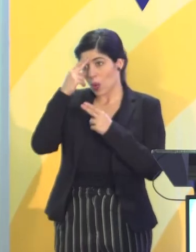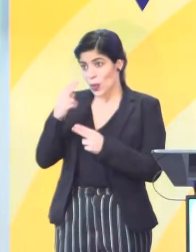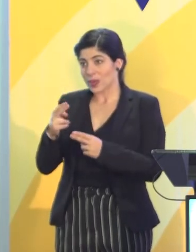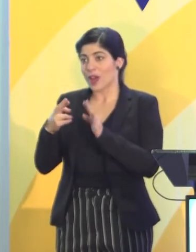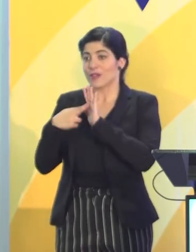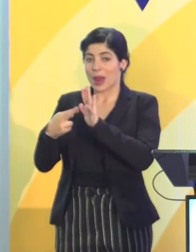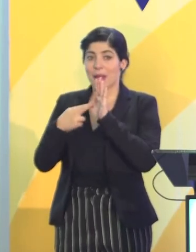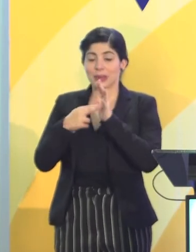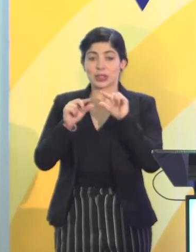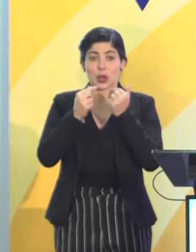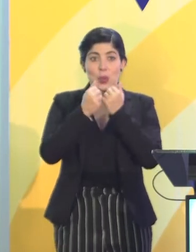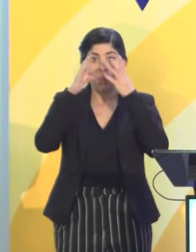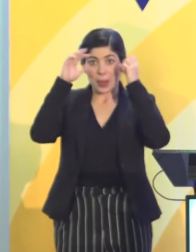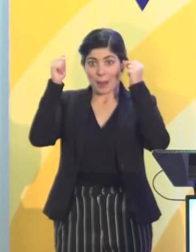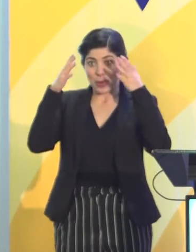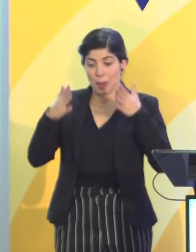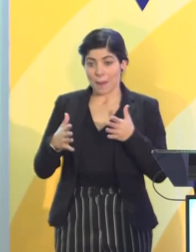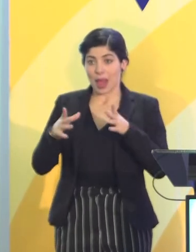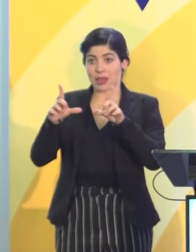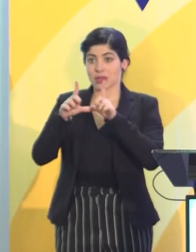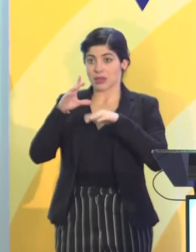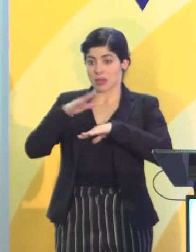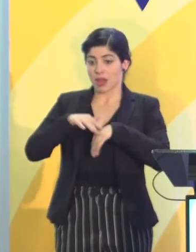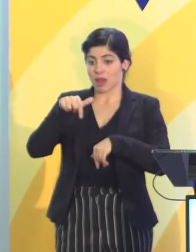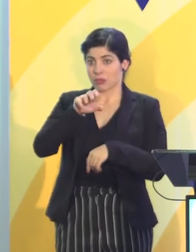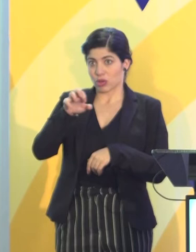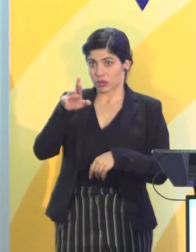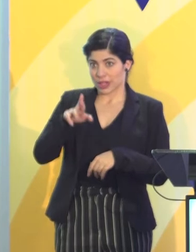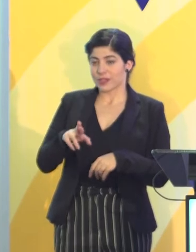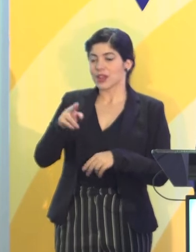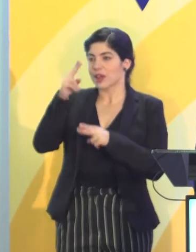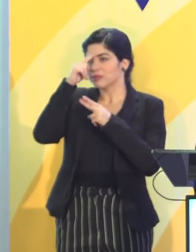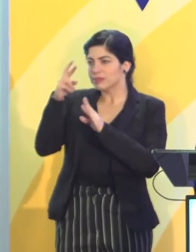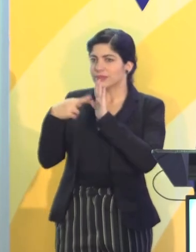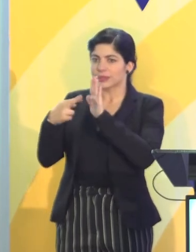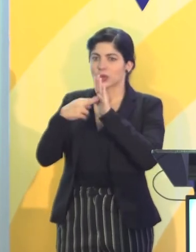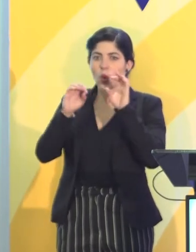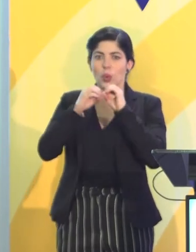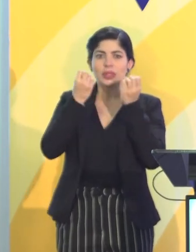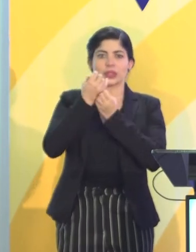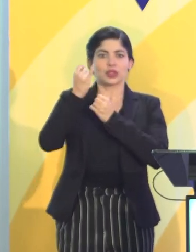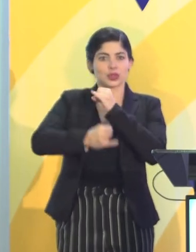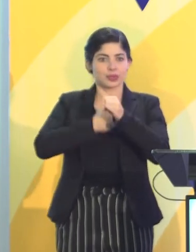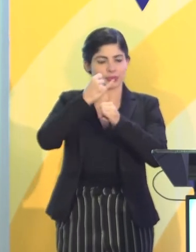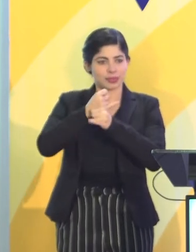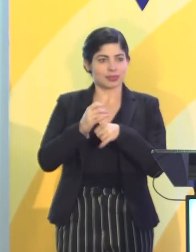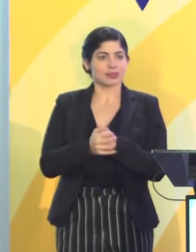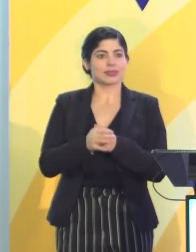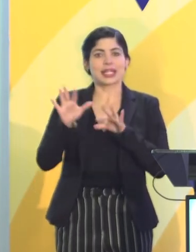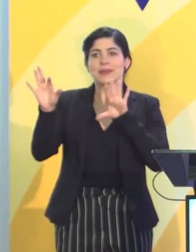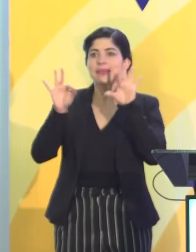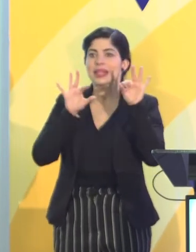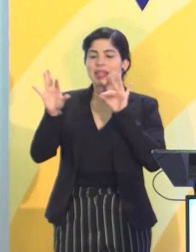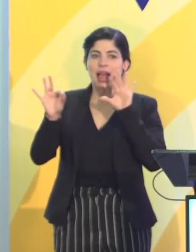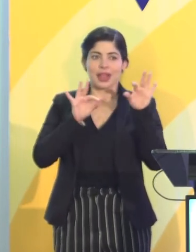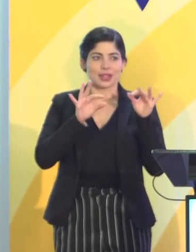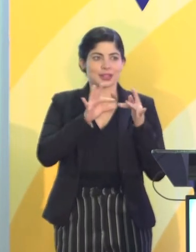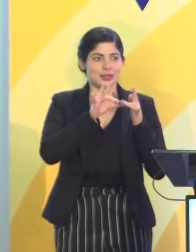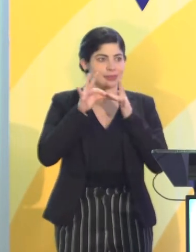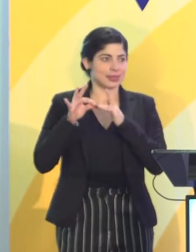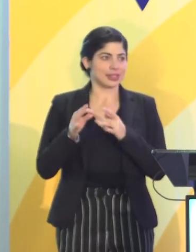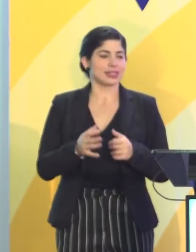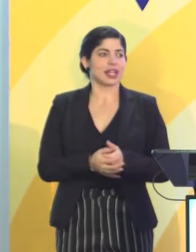Cuerpo Diplomático acreditados en Costa Rica, honorables representantes de organismos internacionales, invitados e invitadas